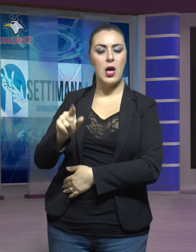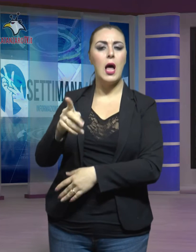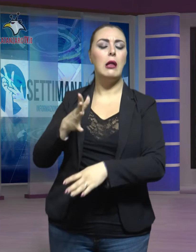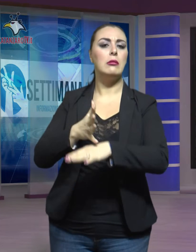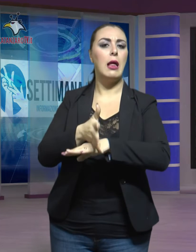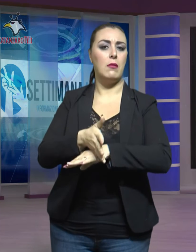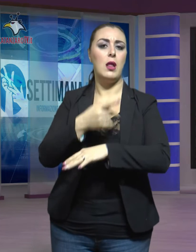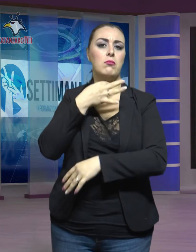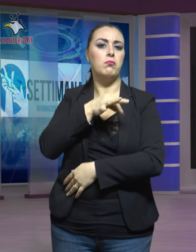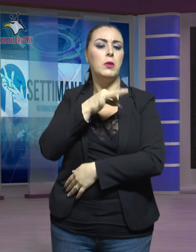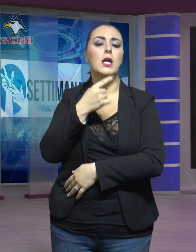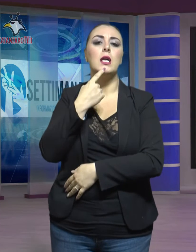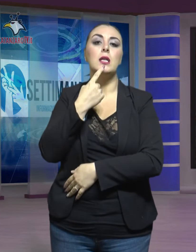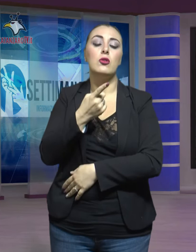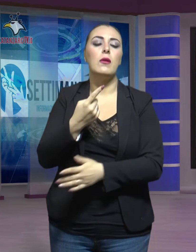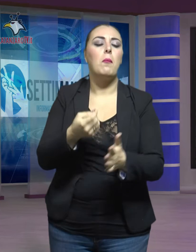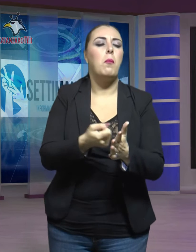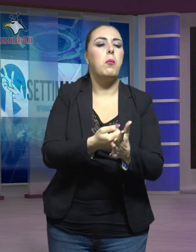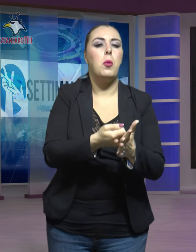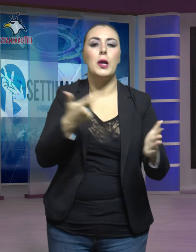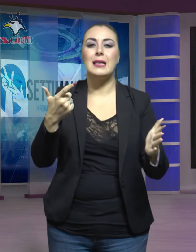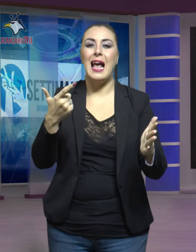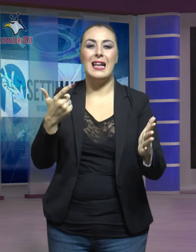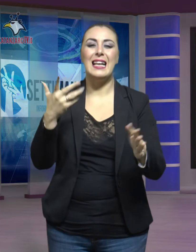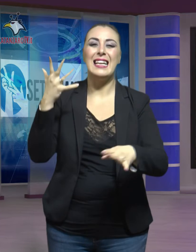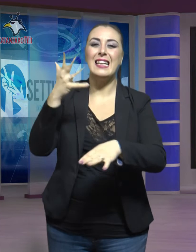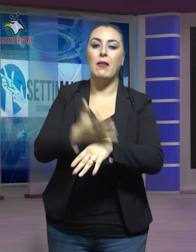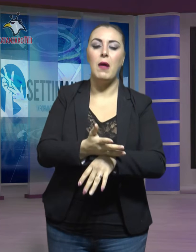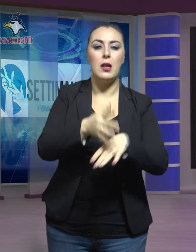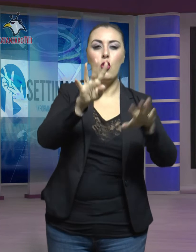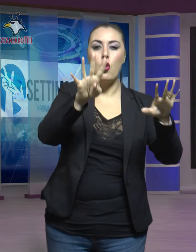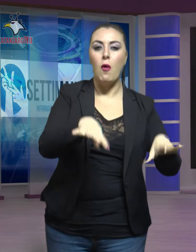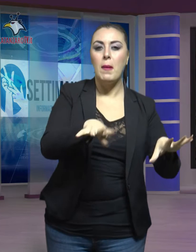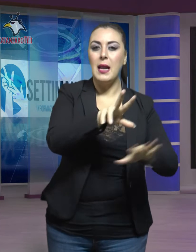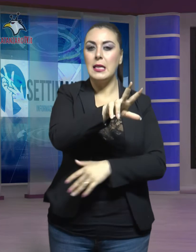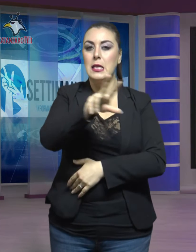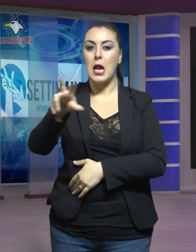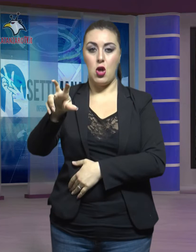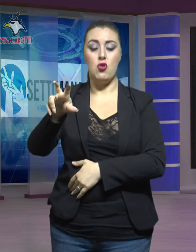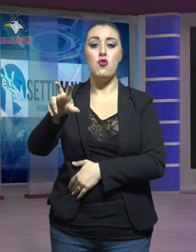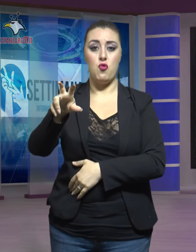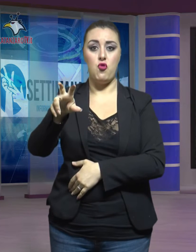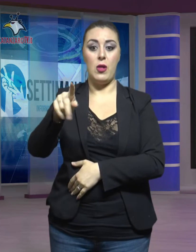ha sottolineato i 9.300 interventi delle divise rosse